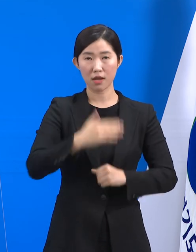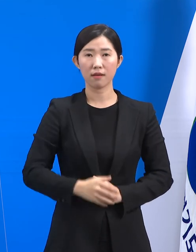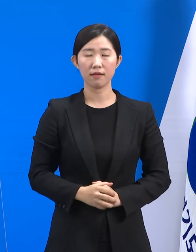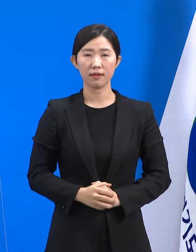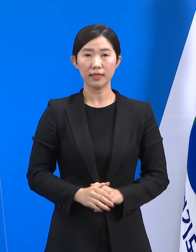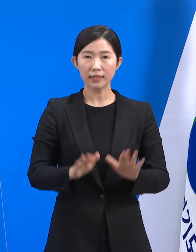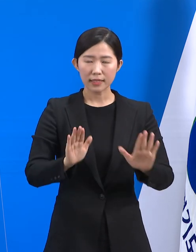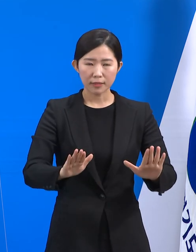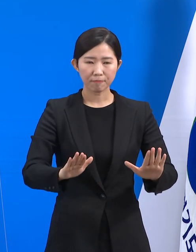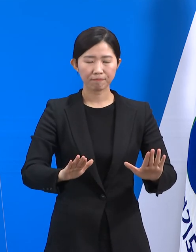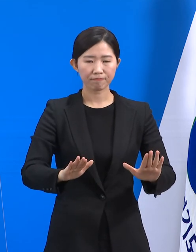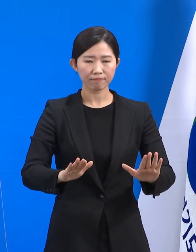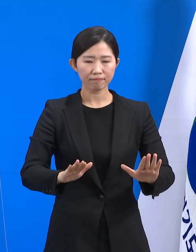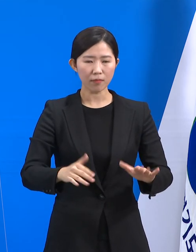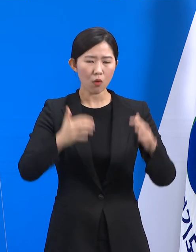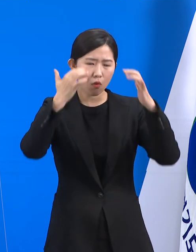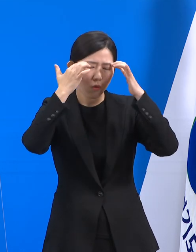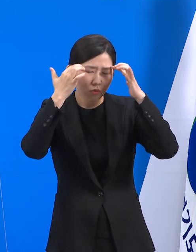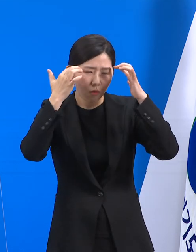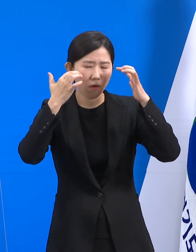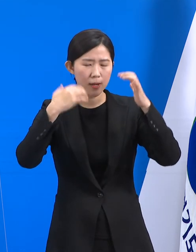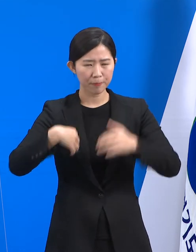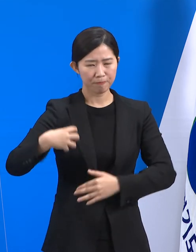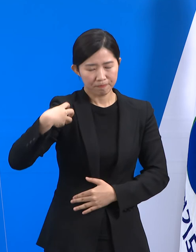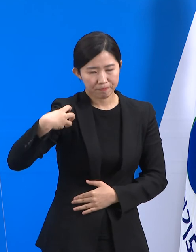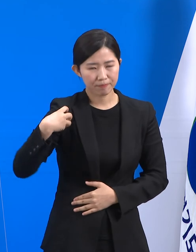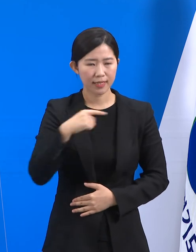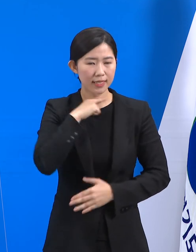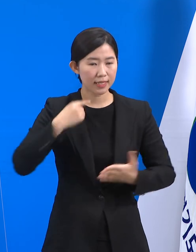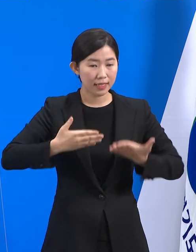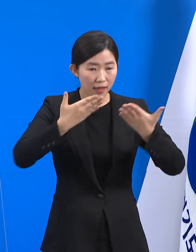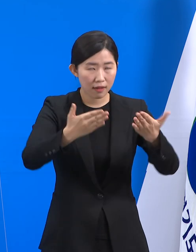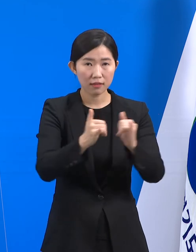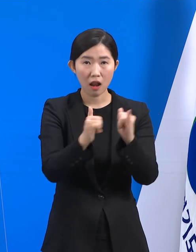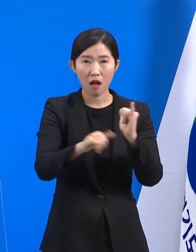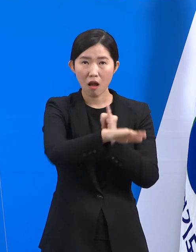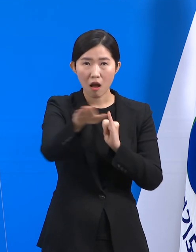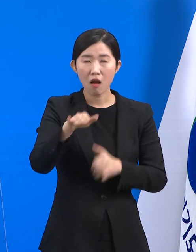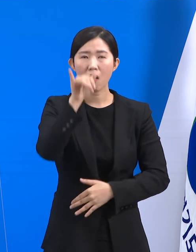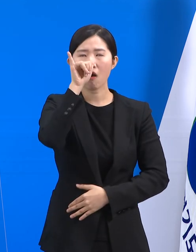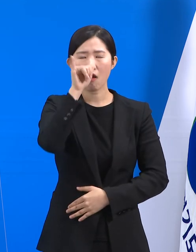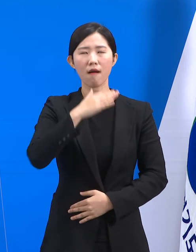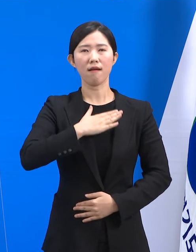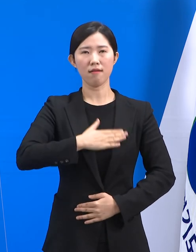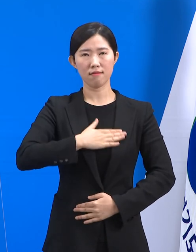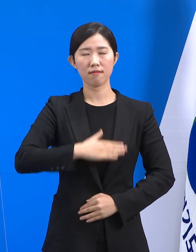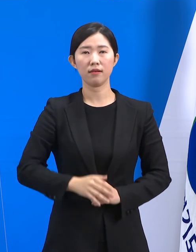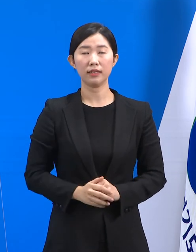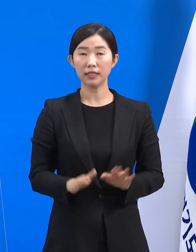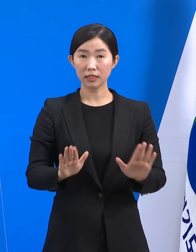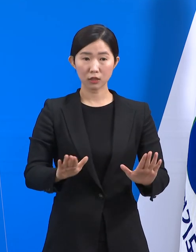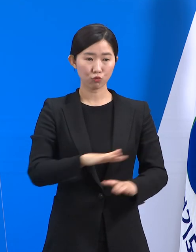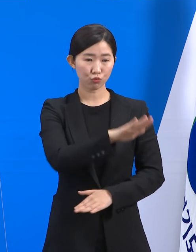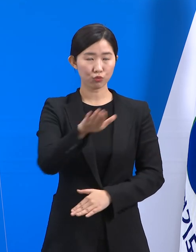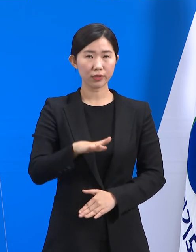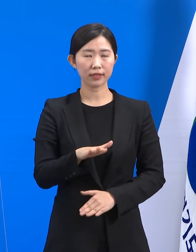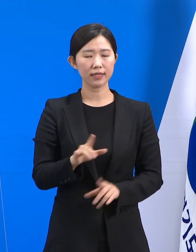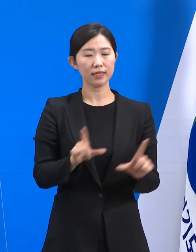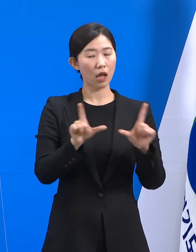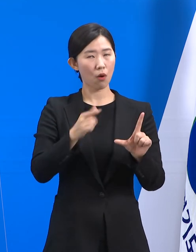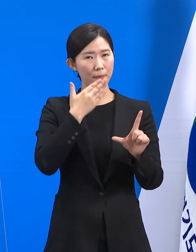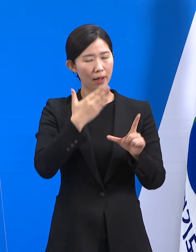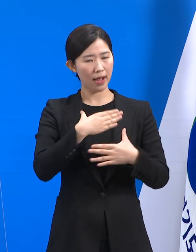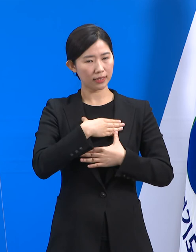고통을 부담하고 희생하는 분들이 있음도 잘 알고 있습니다. 지금 우리가 누리는 안정은 이렇듯